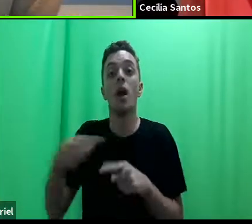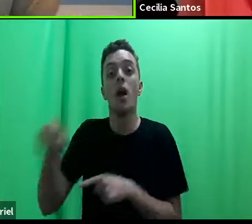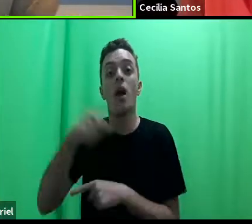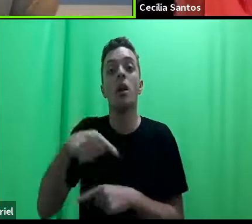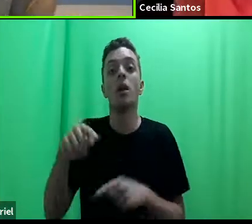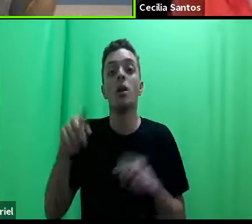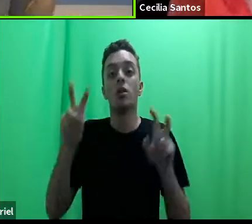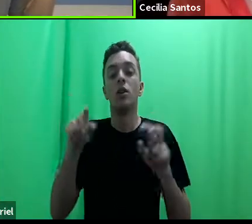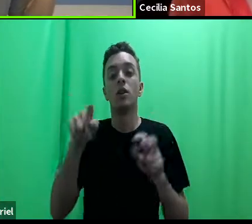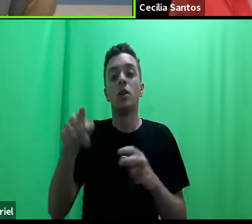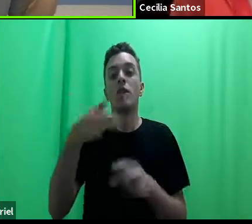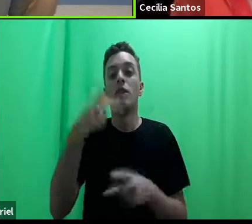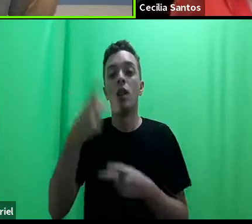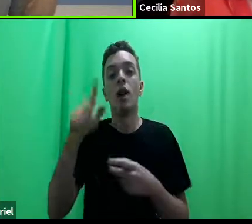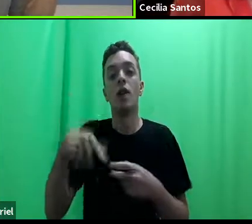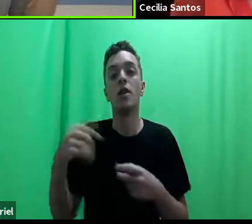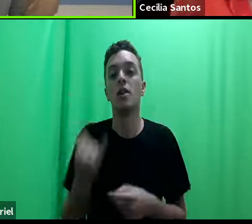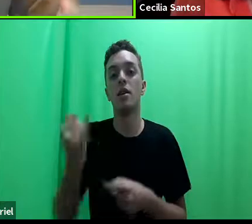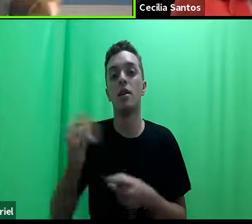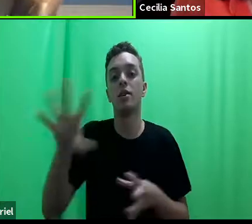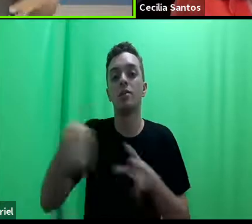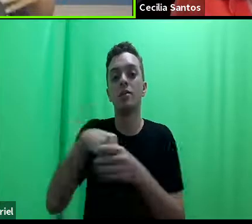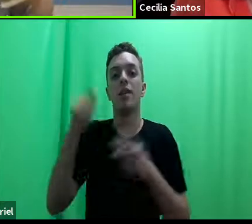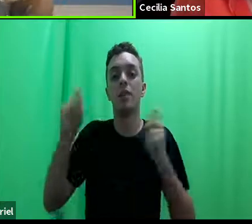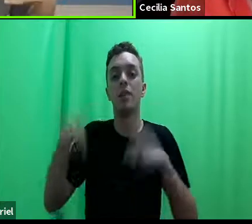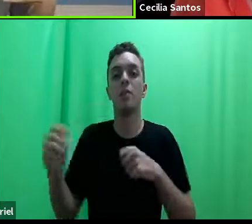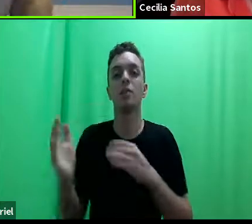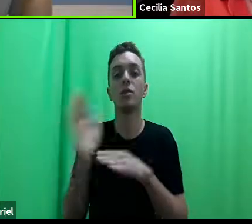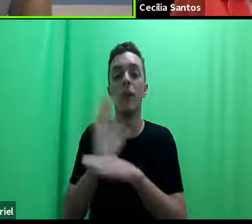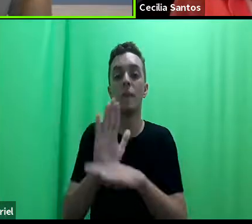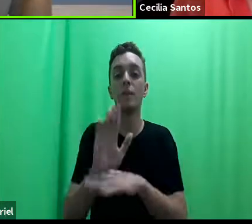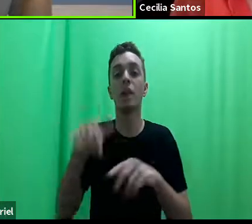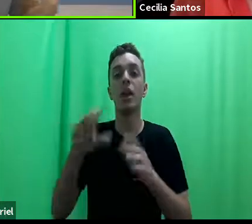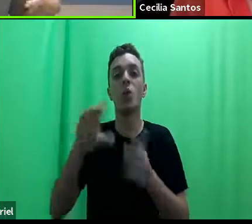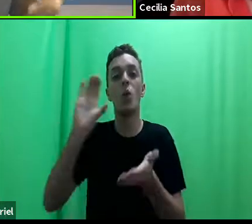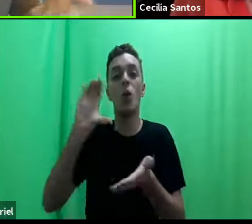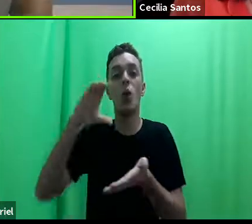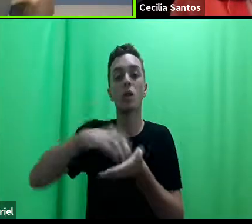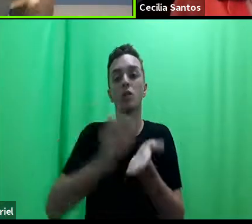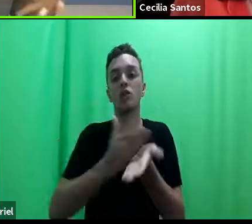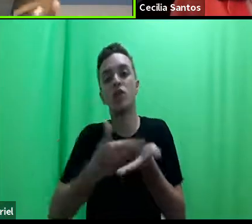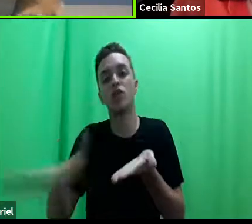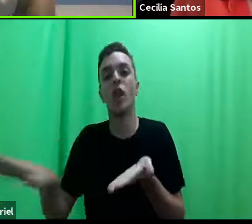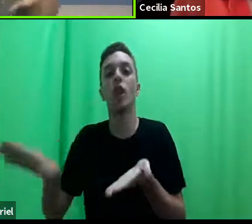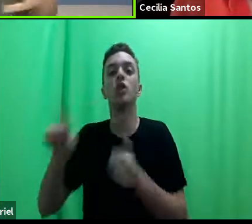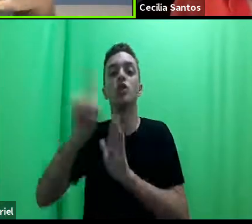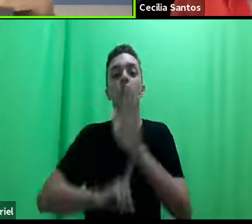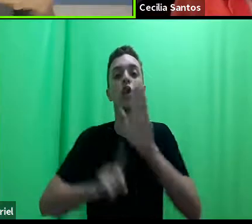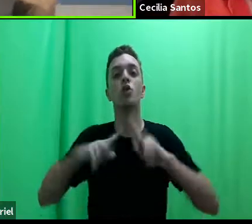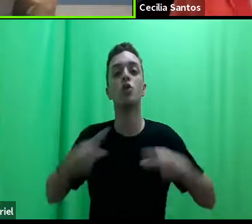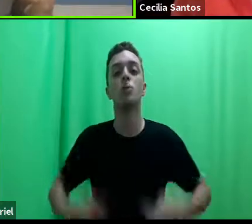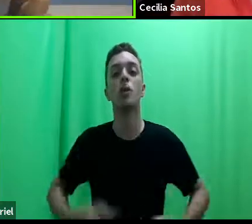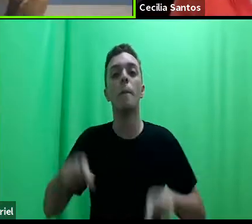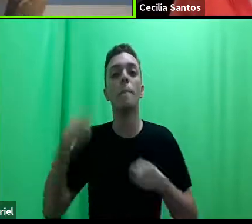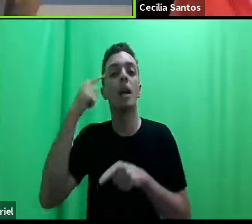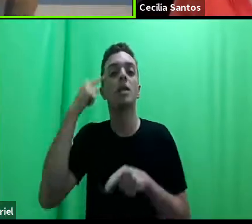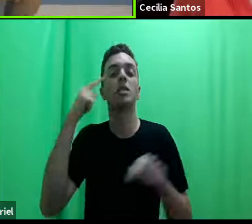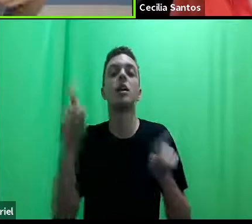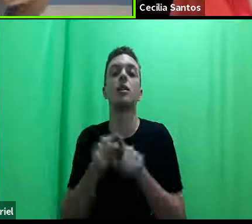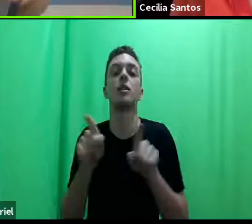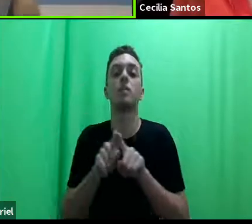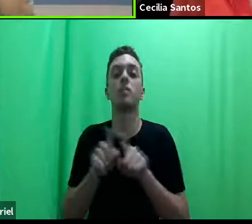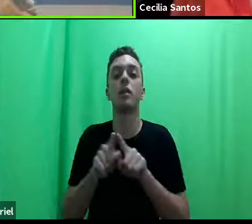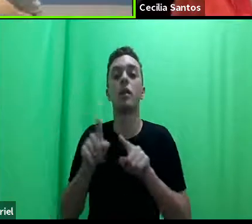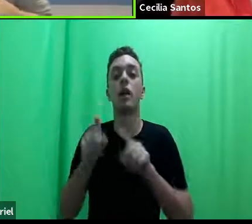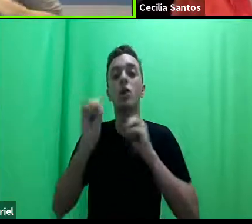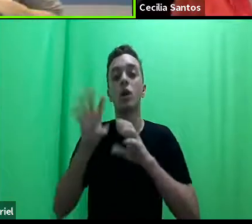senhora está trazendo para a gente, sobre descolonizar os direitos humanos, repensar a educação jurídica dogmática e eu